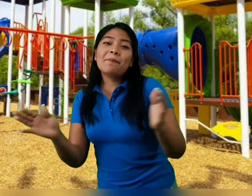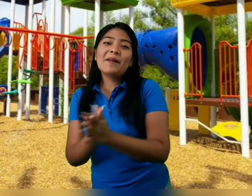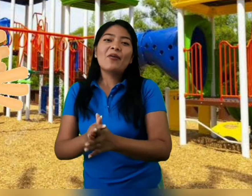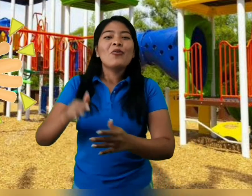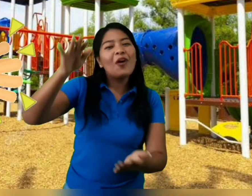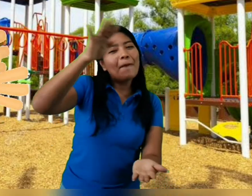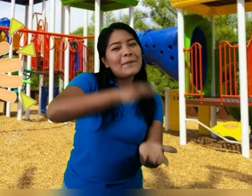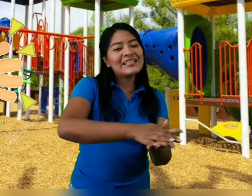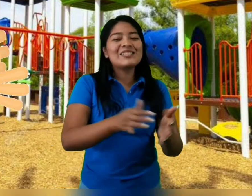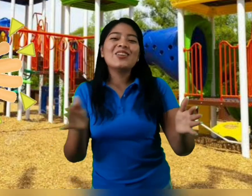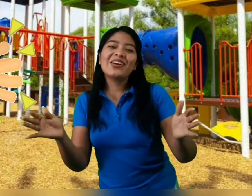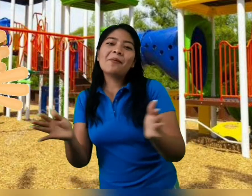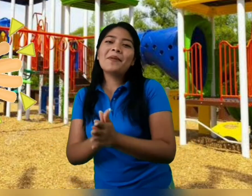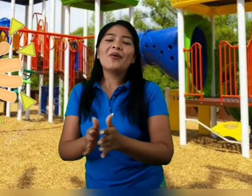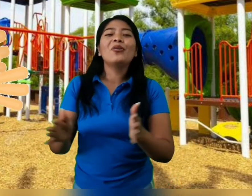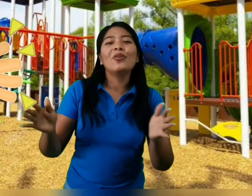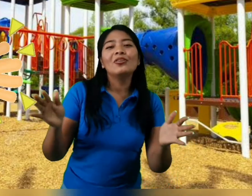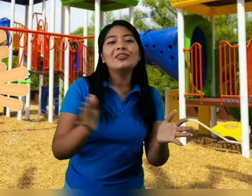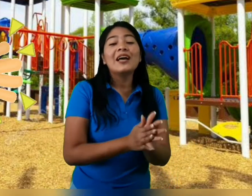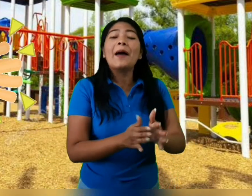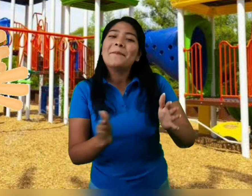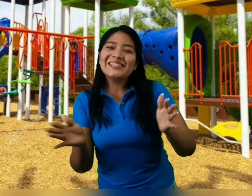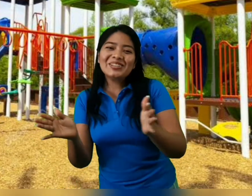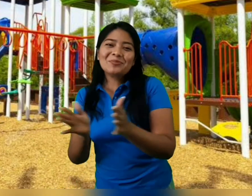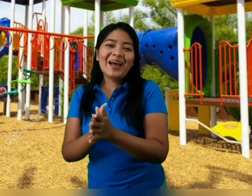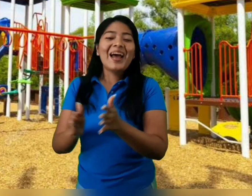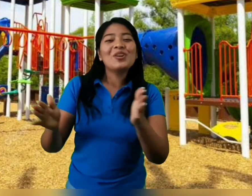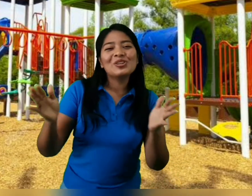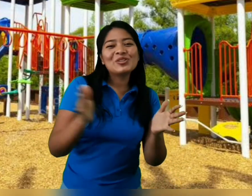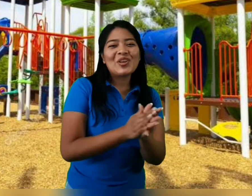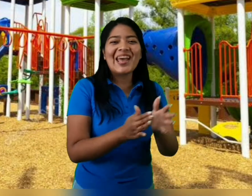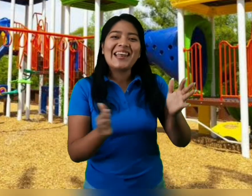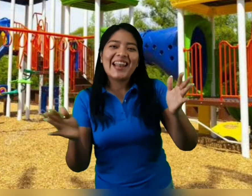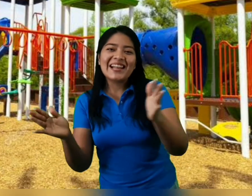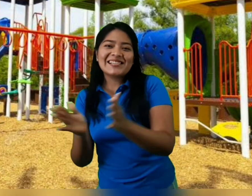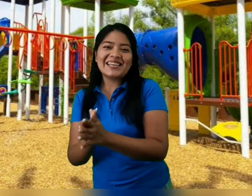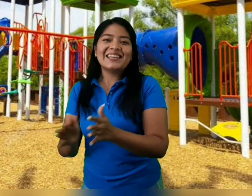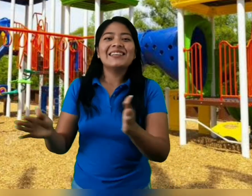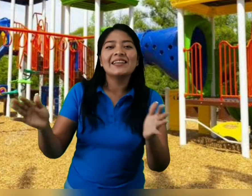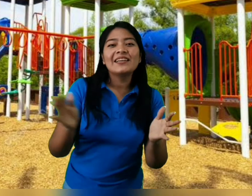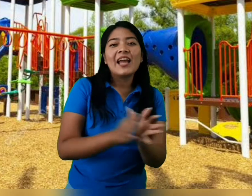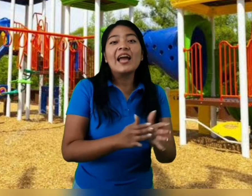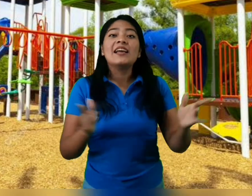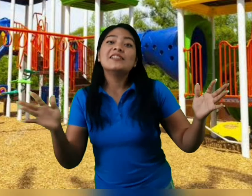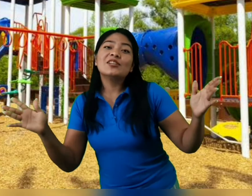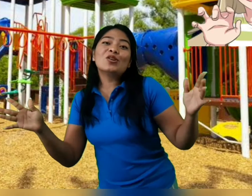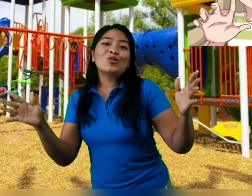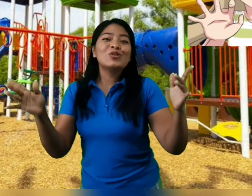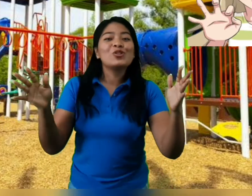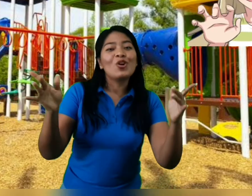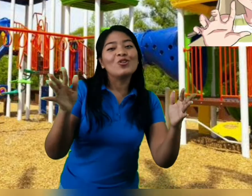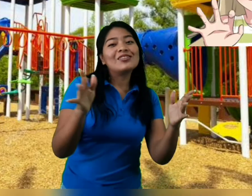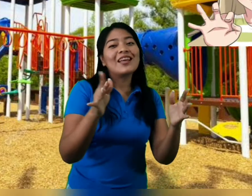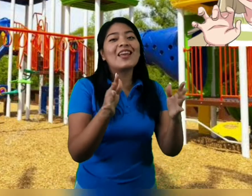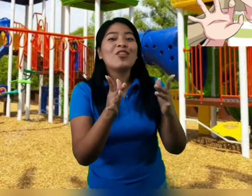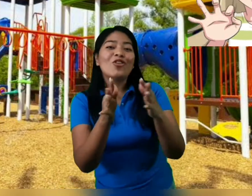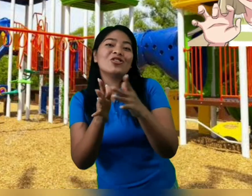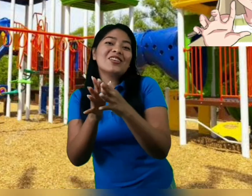aplaudo, aplasto y aplaudo. Mis dos manos suenan así. Y si cruzo los dedos, los